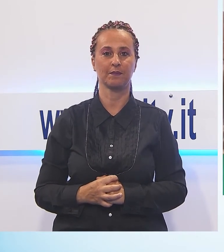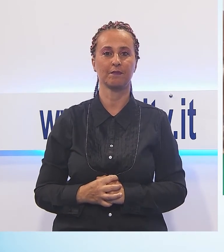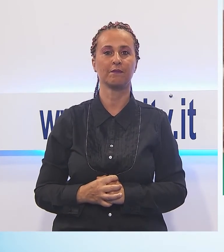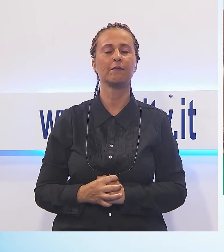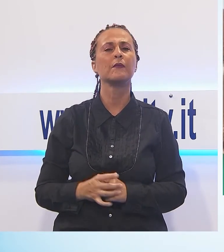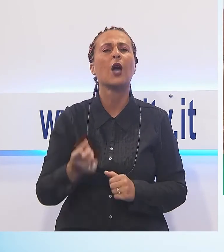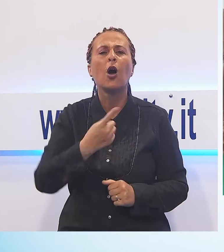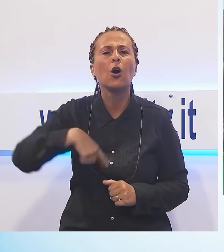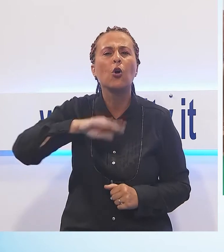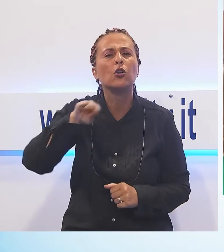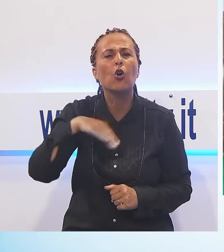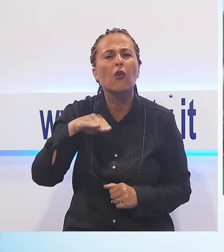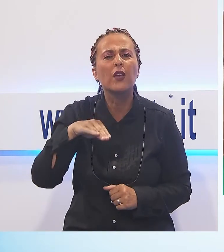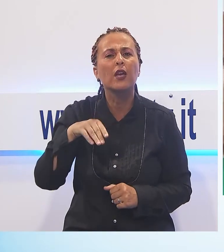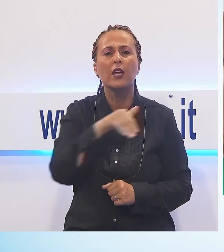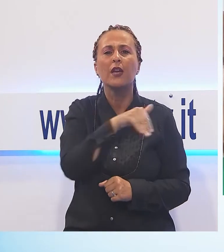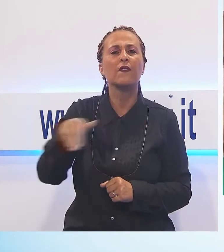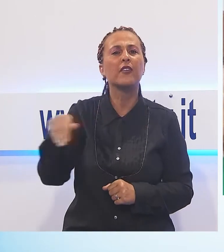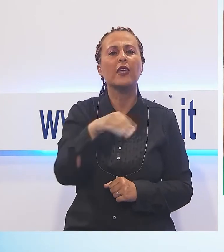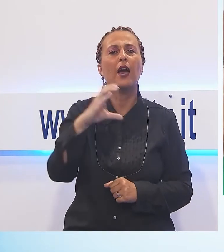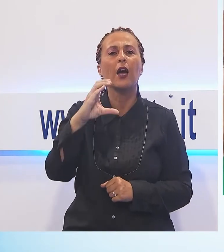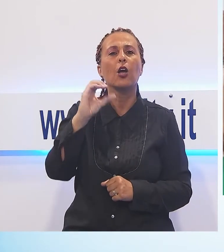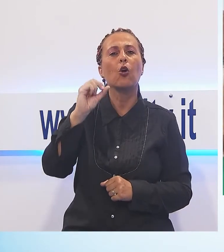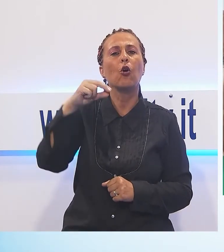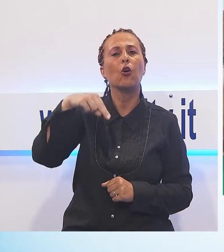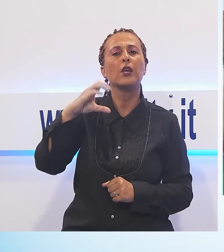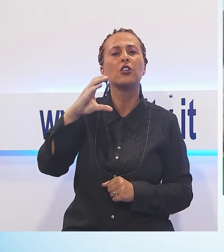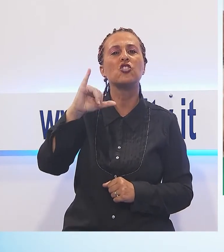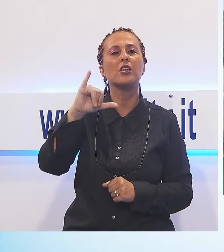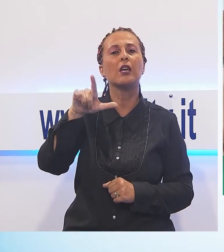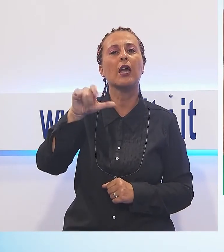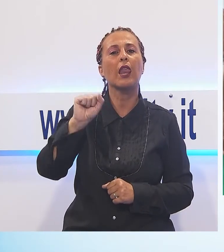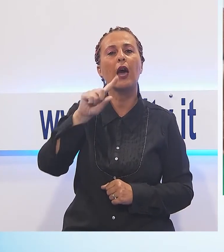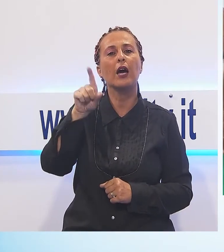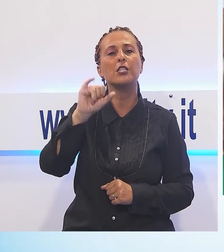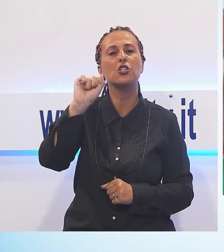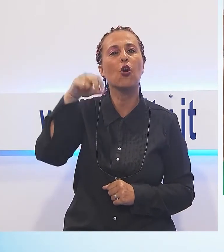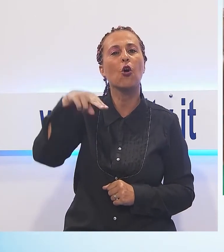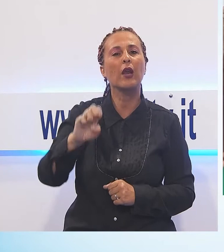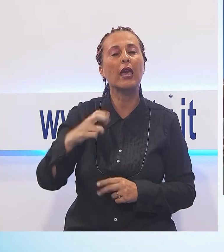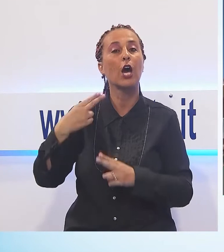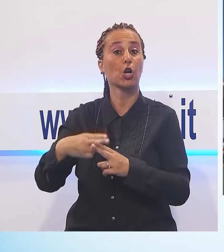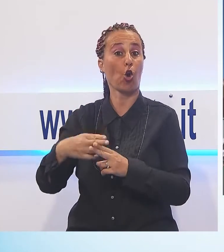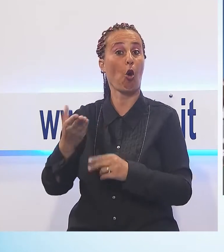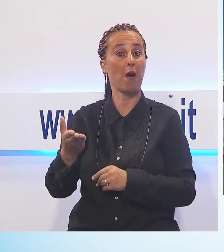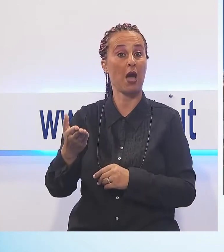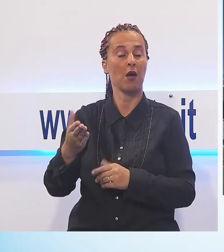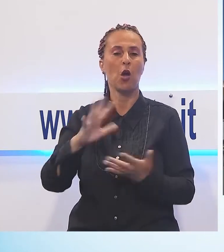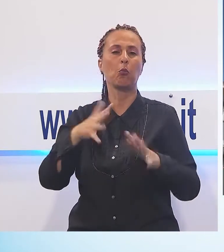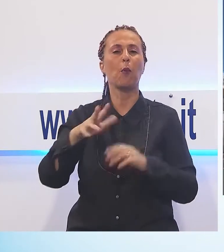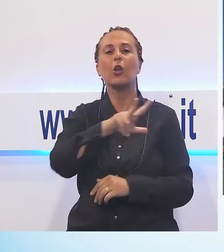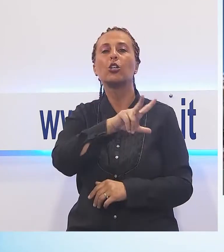Siamo, come vedete, in via Concidazione a San Pietro a Roma, dove ci siamo ritrovati oltre 300